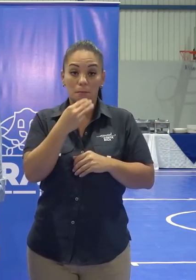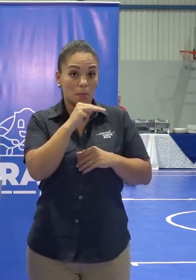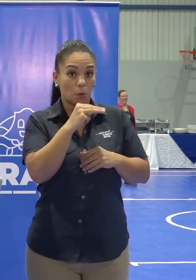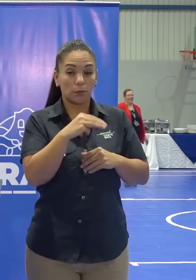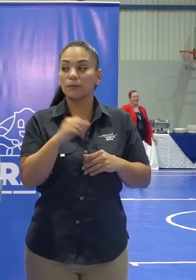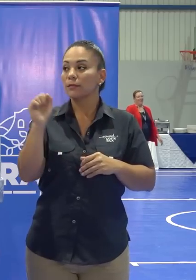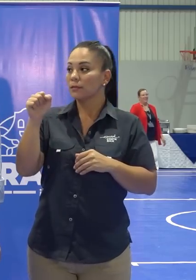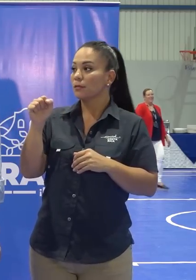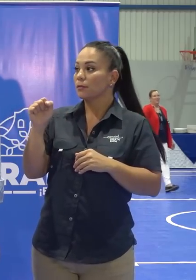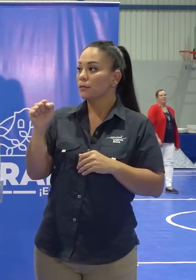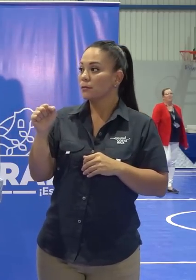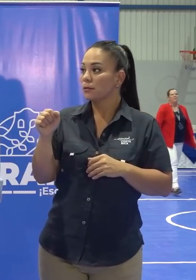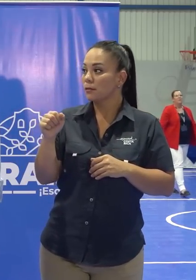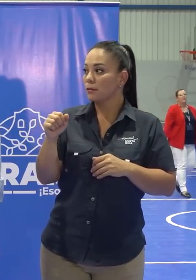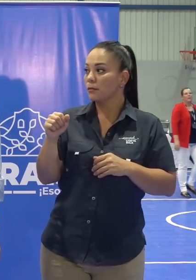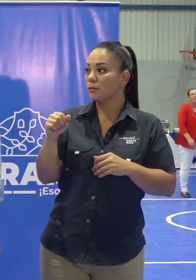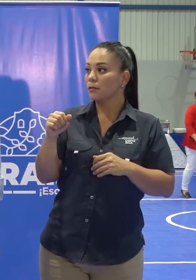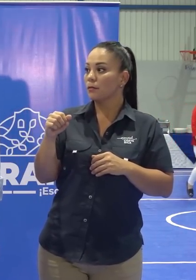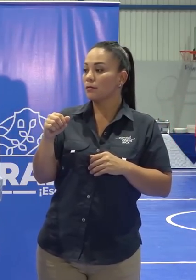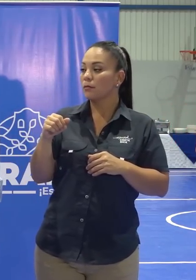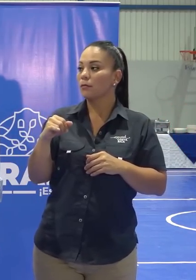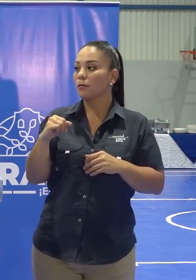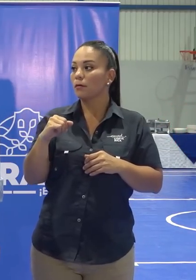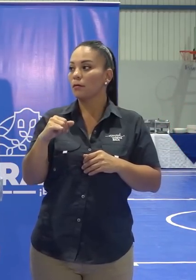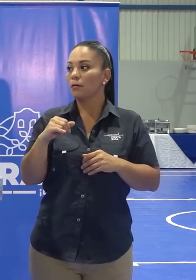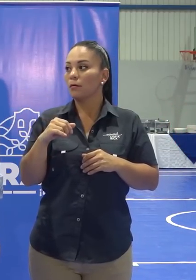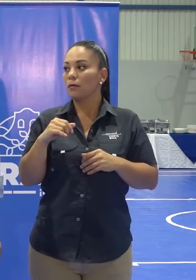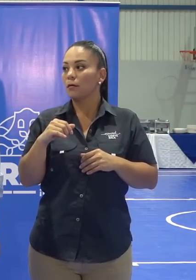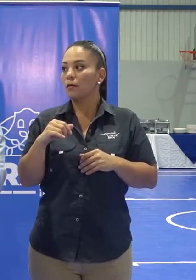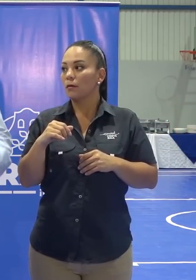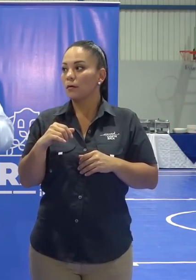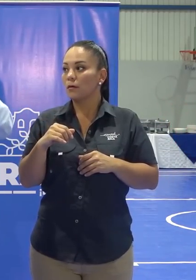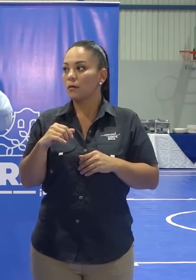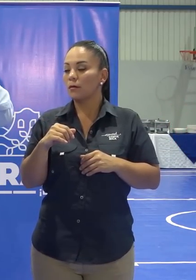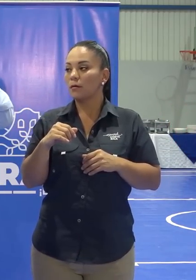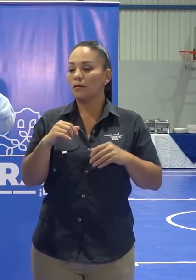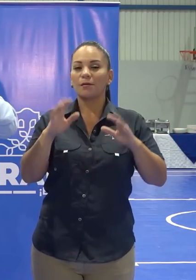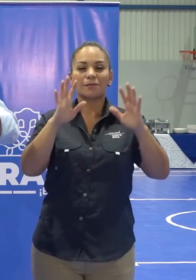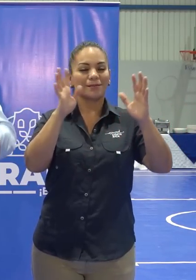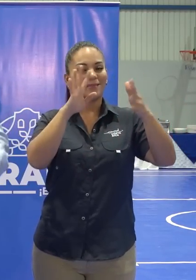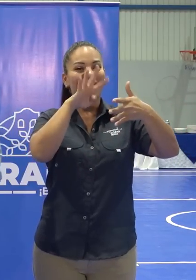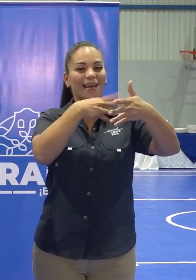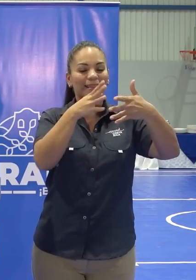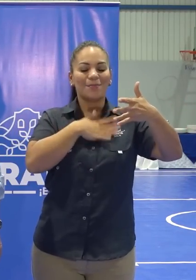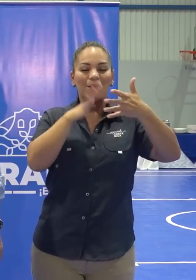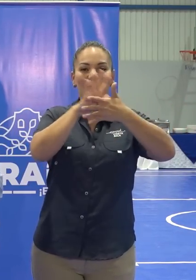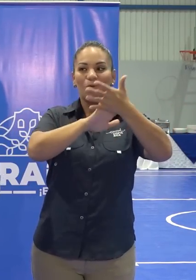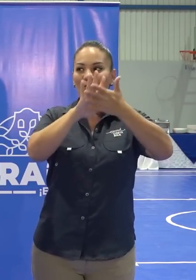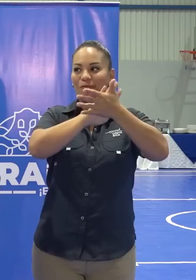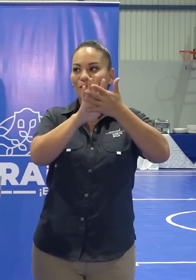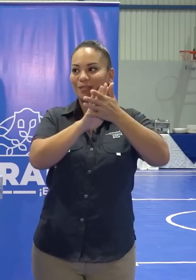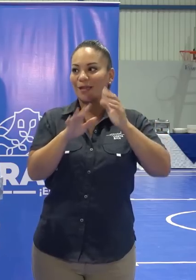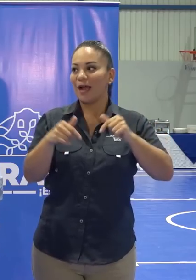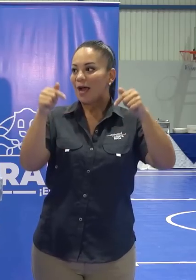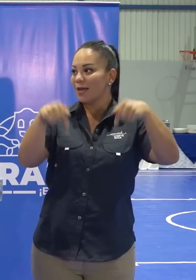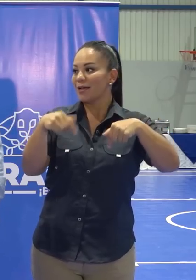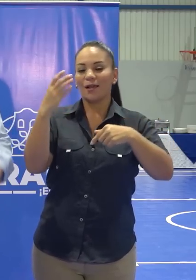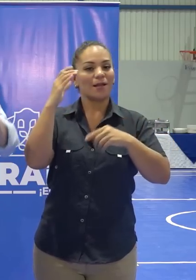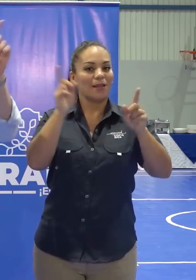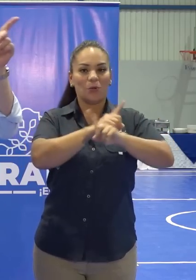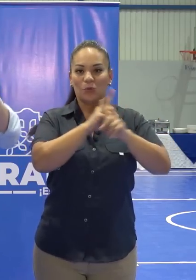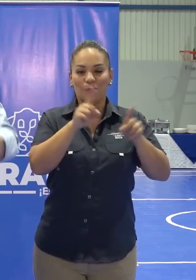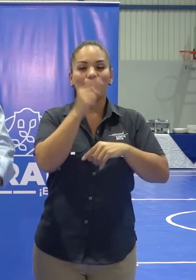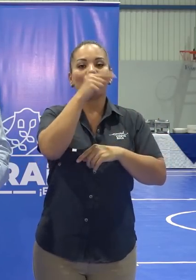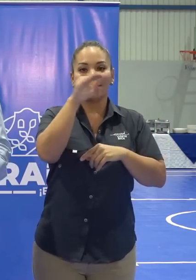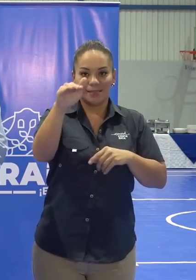¿El 15 de septiembre? Jueves, perdón. La agenda mía es un poco confusa. No, no va a ser en